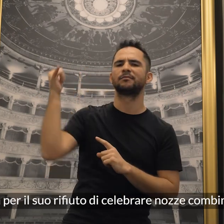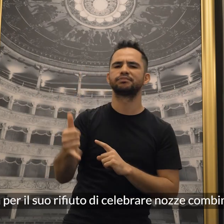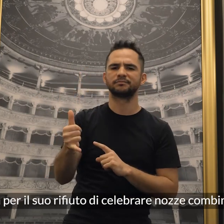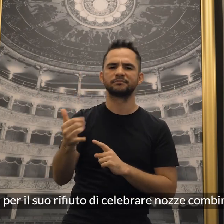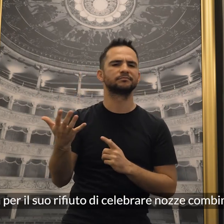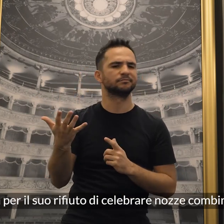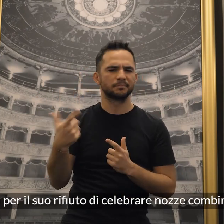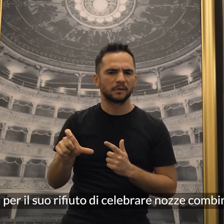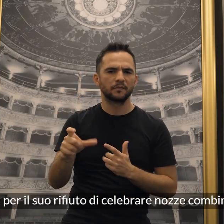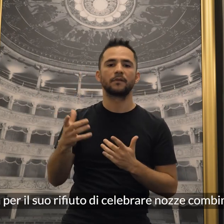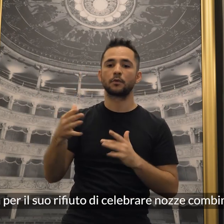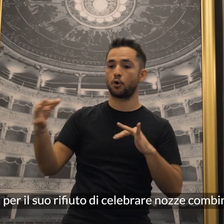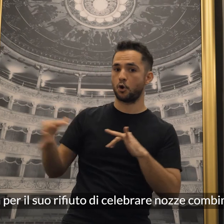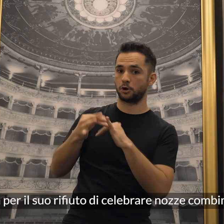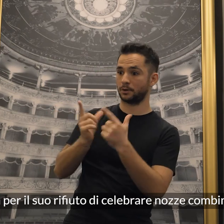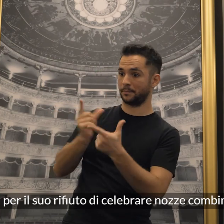rifiuto di celebrare nozze combinate.